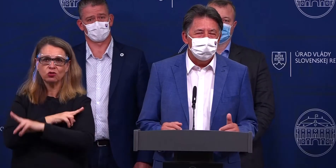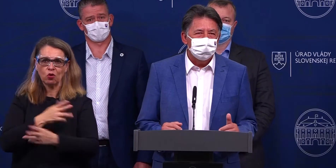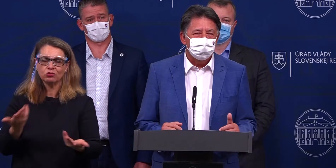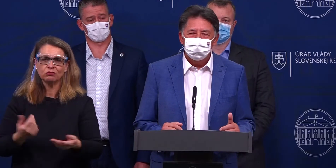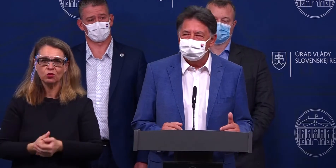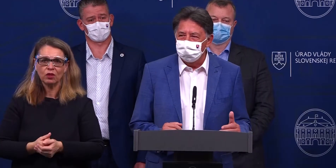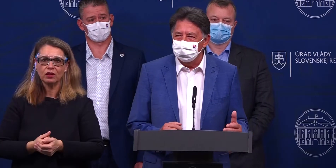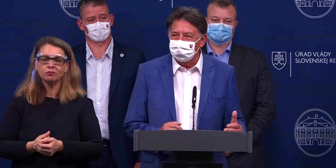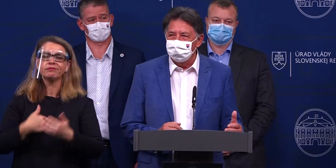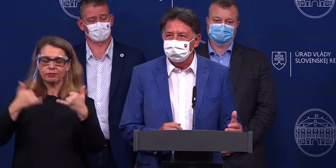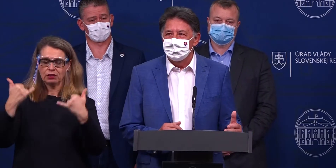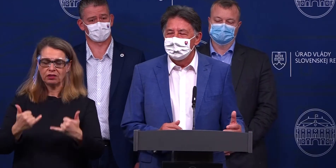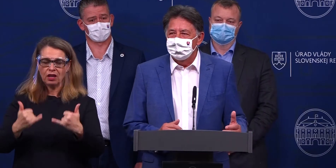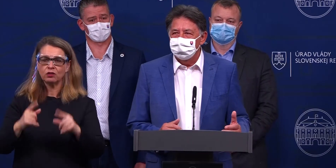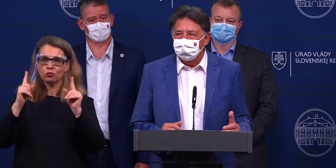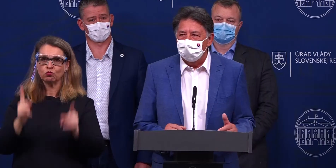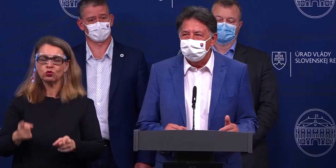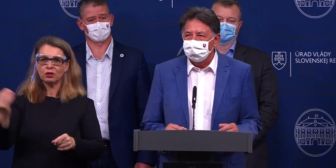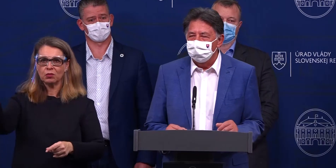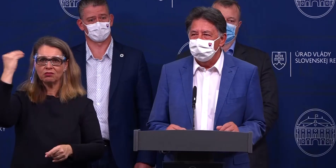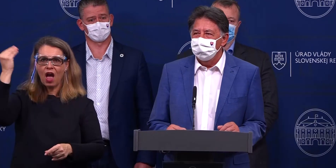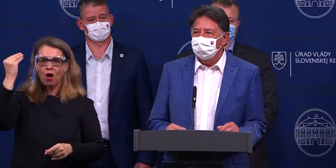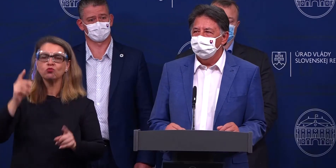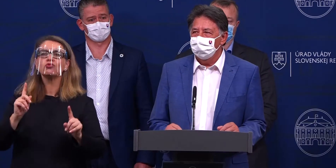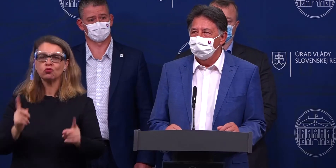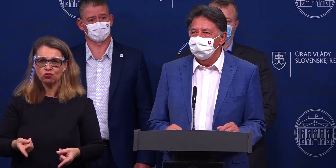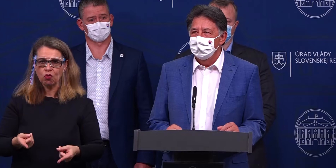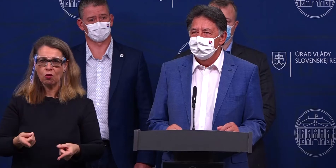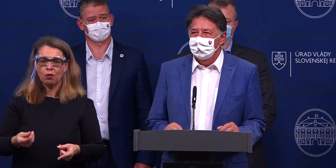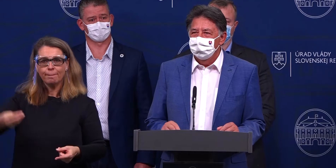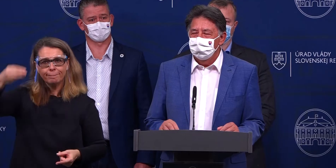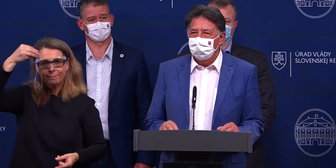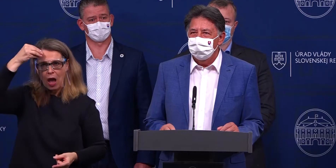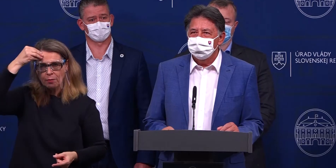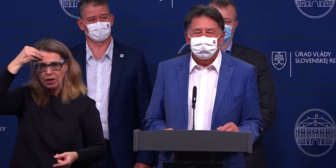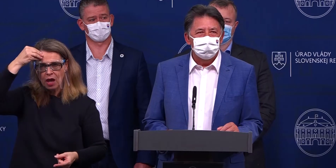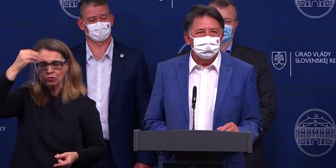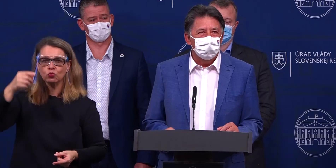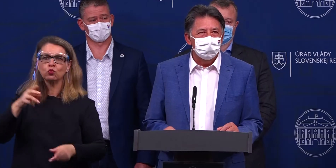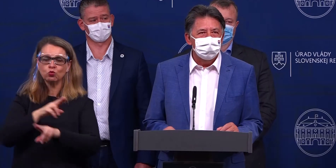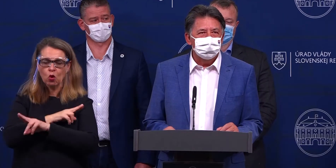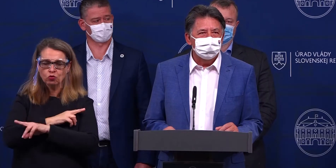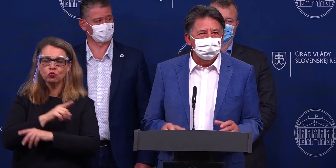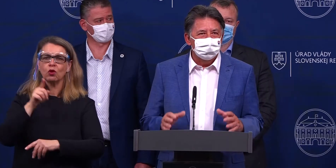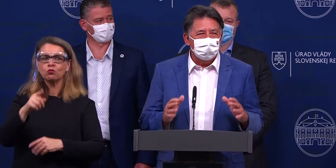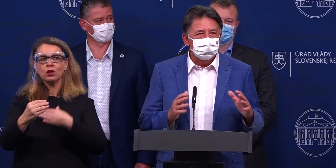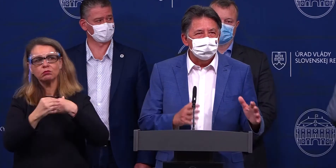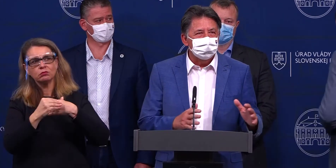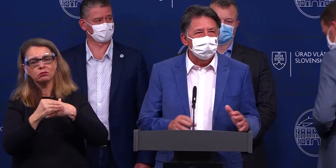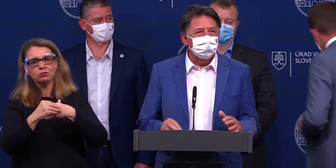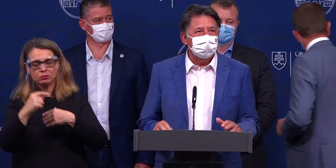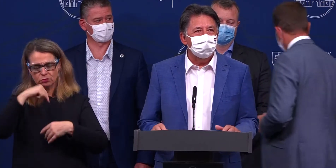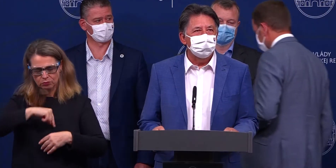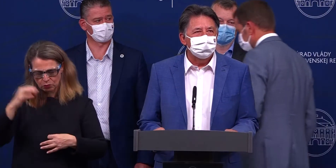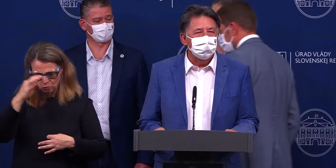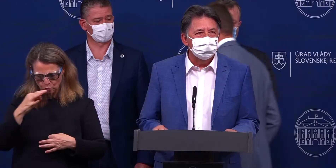dosiahneme, že buď sa naučíme si tú pamiatku pripomínať trochu duchovnejším spôsobom, než za každú